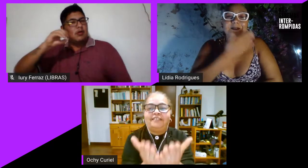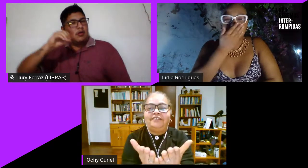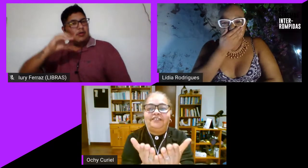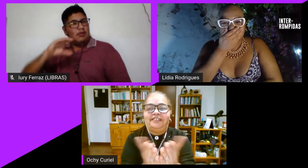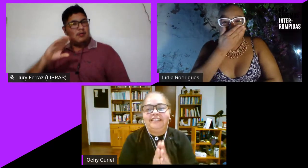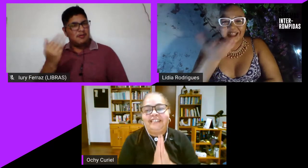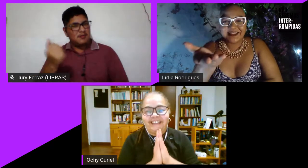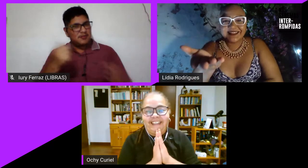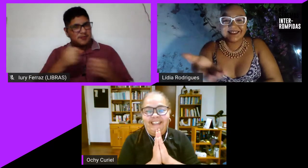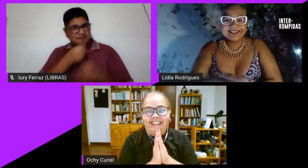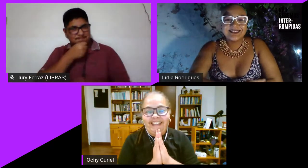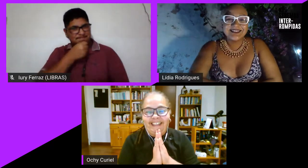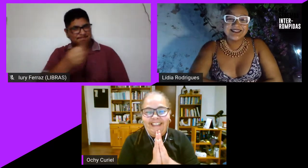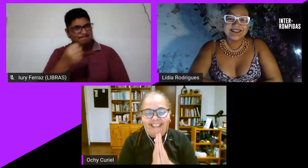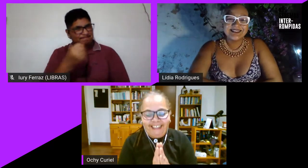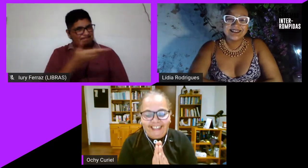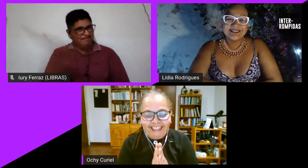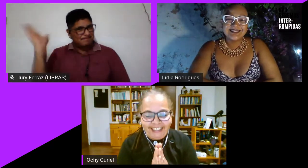você